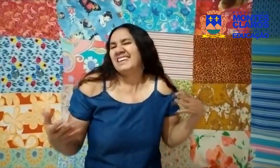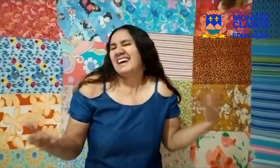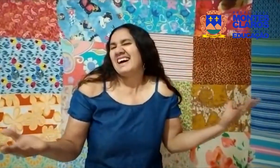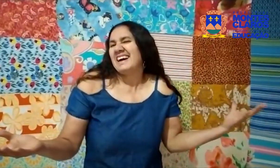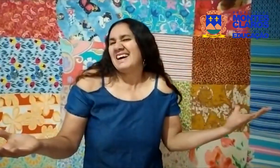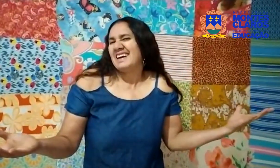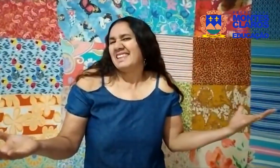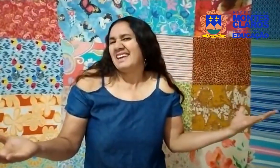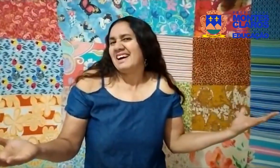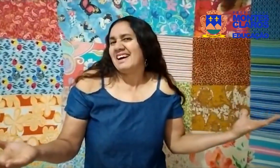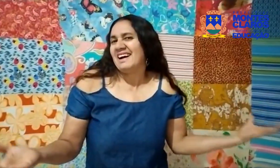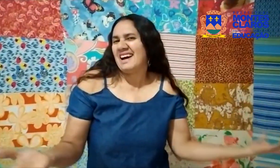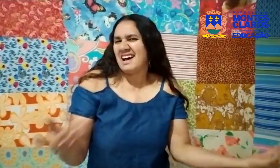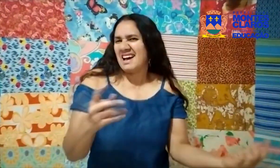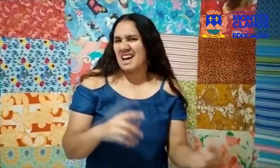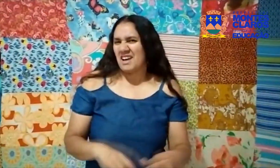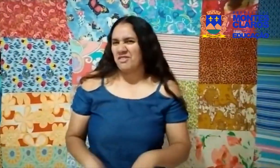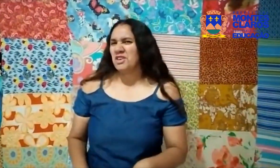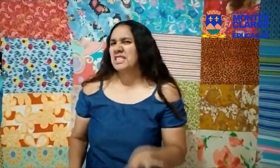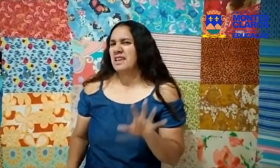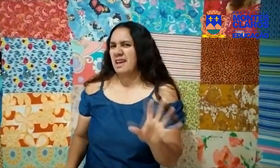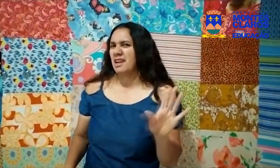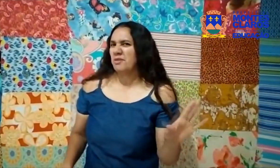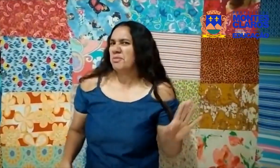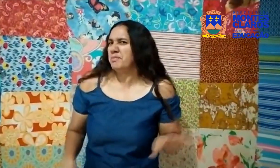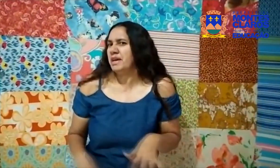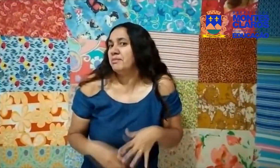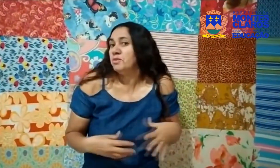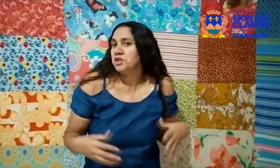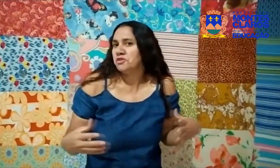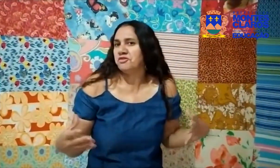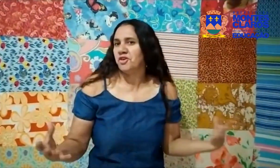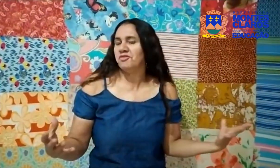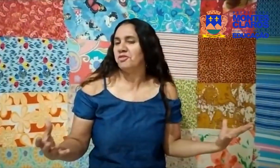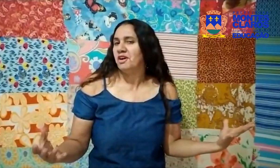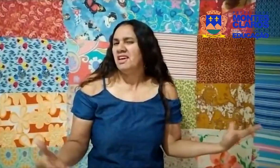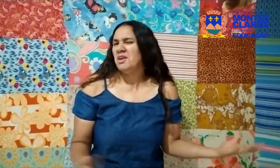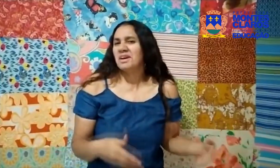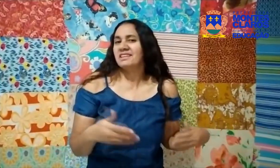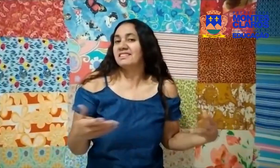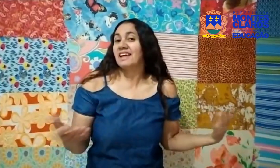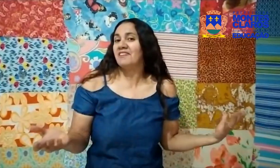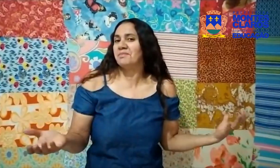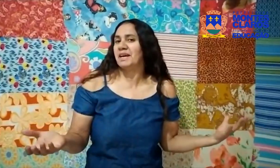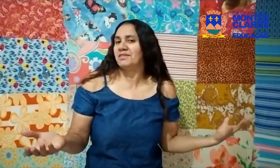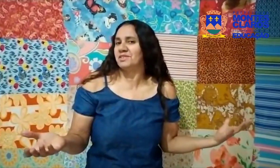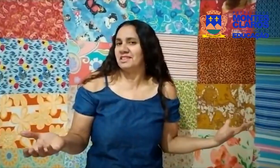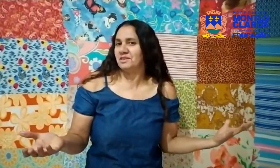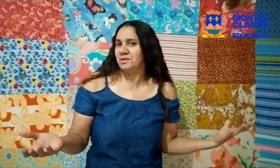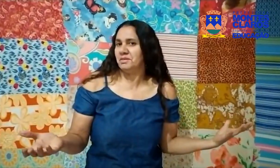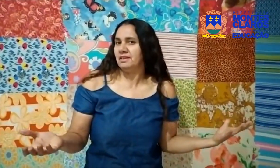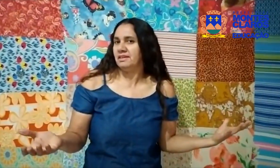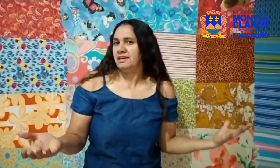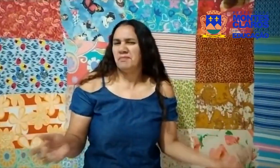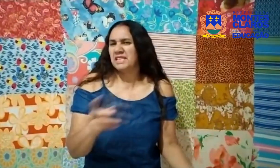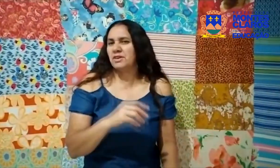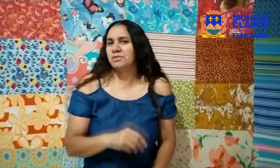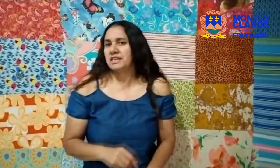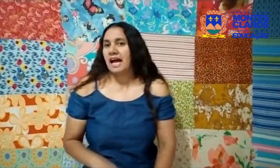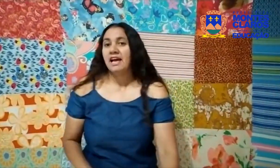nada Ah, você era um bebê muito fofo Eu cantava para você dormir Mas vamos lá